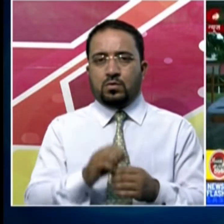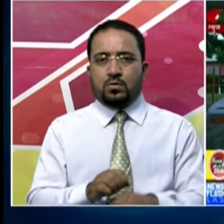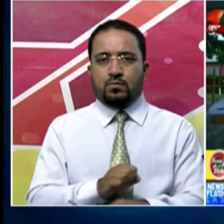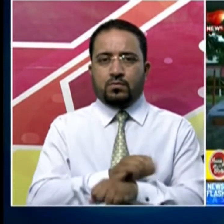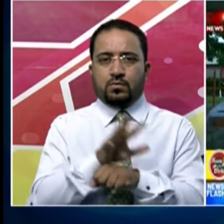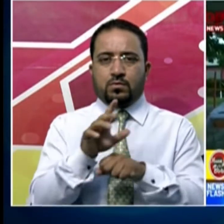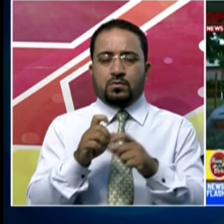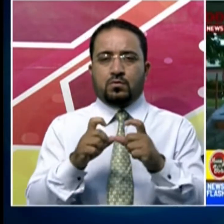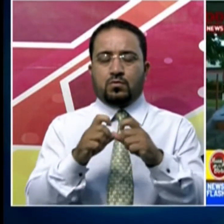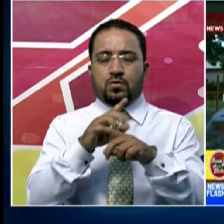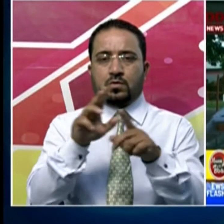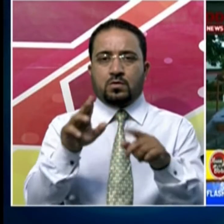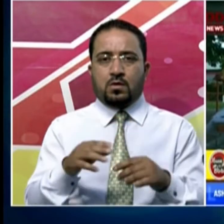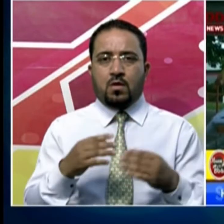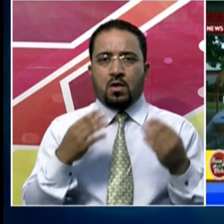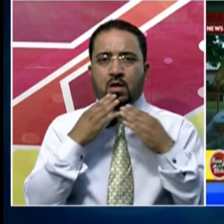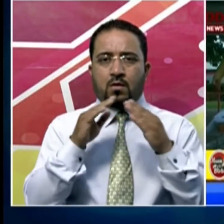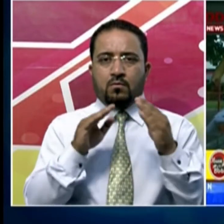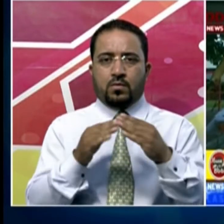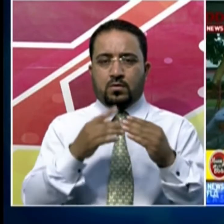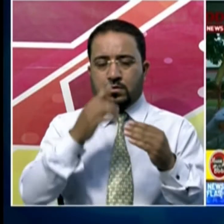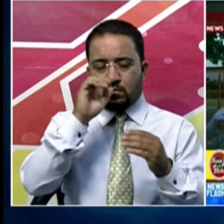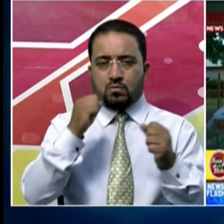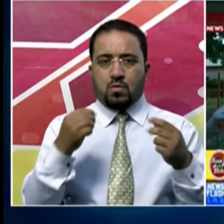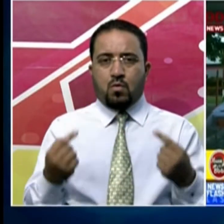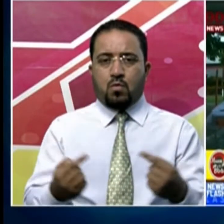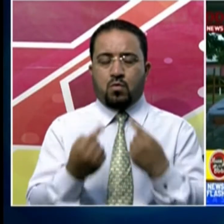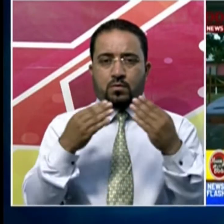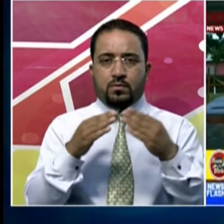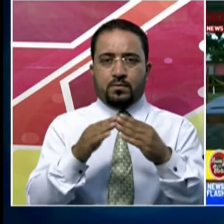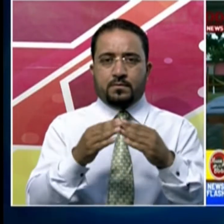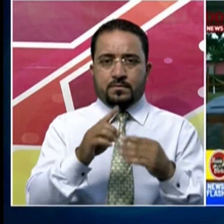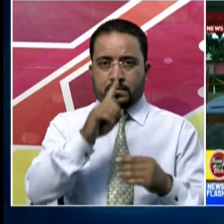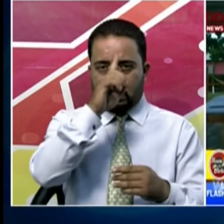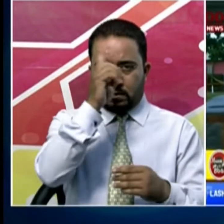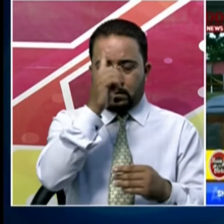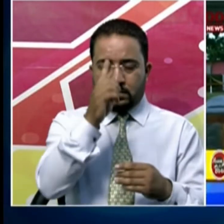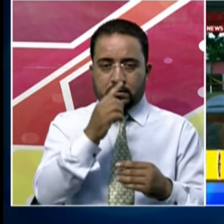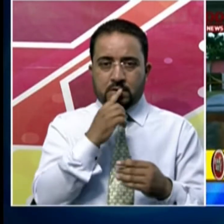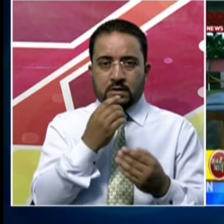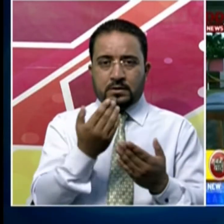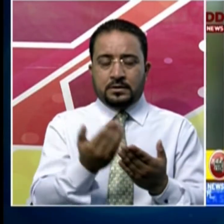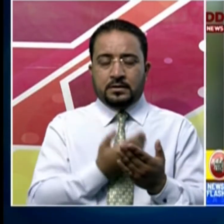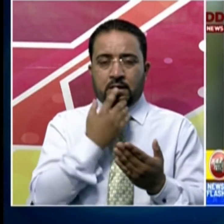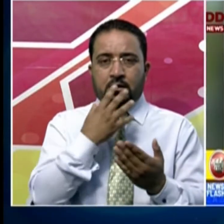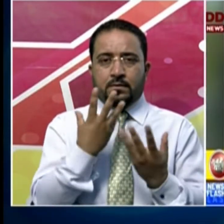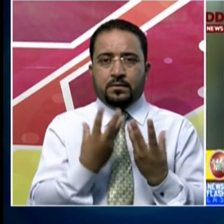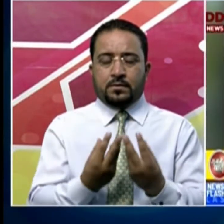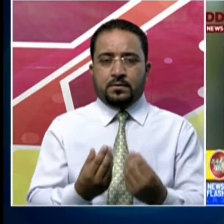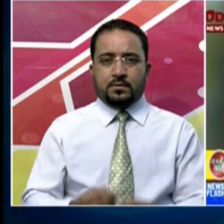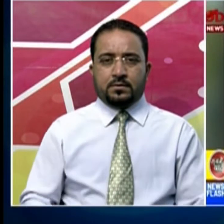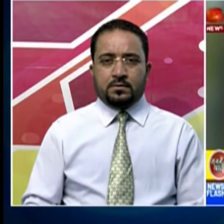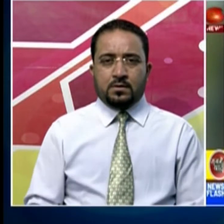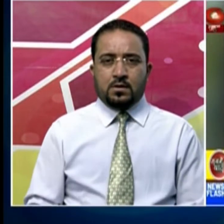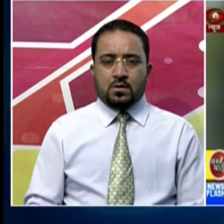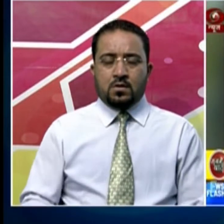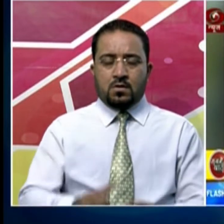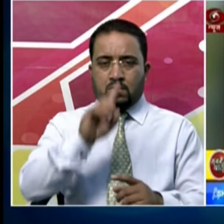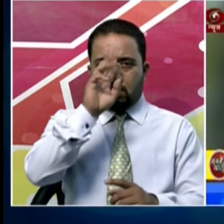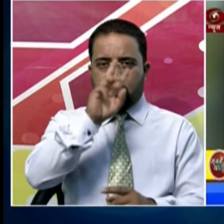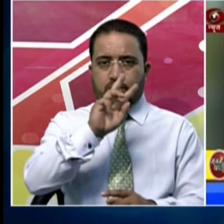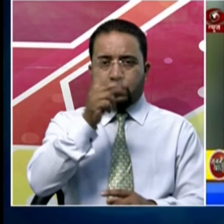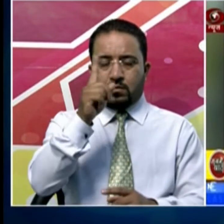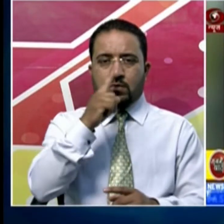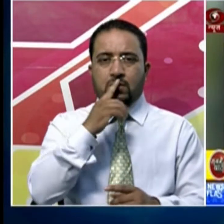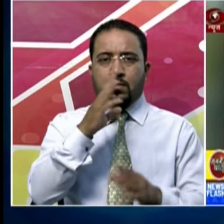لڑائی متحد ہو کر لڑی ہے اور بھارت میں سہتیابی کی شرح دیگر ملکوں کے